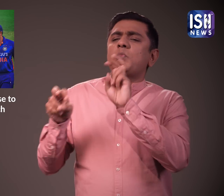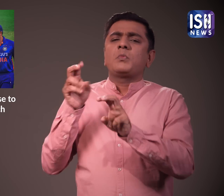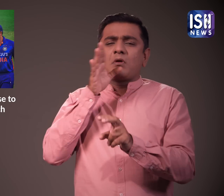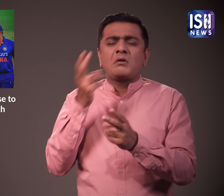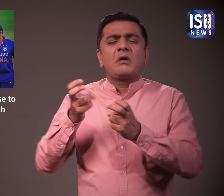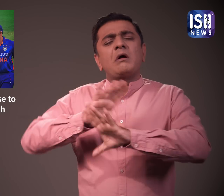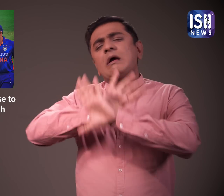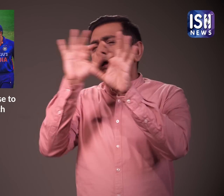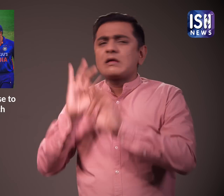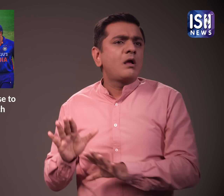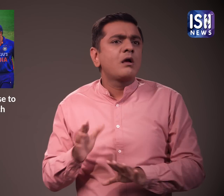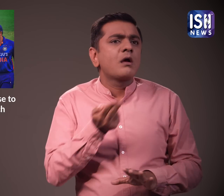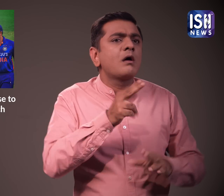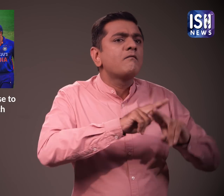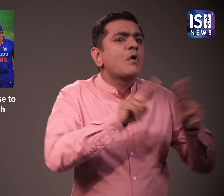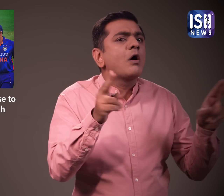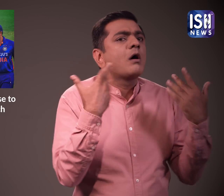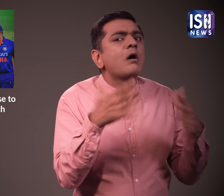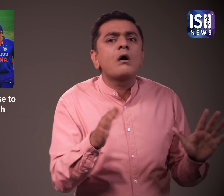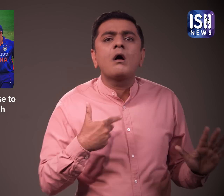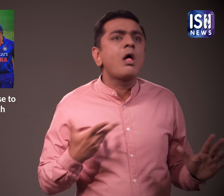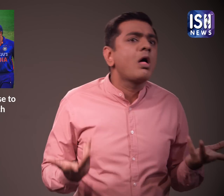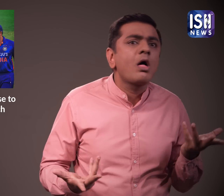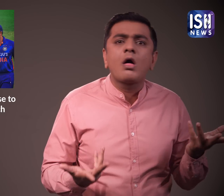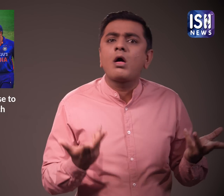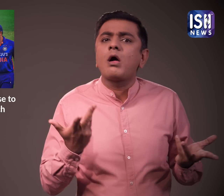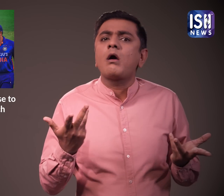मैच के टिकेट नहीं मिले तो होटल बुकिंग बेकार हो जाएगी